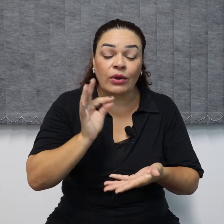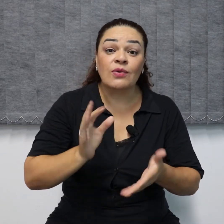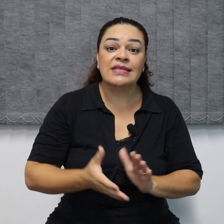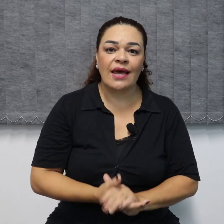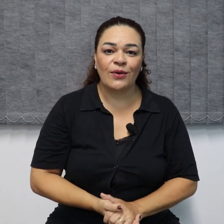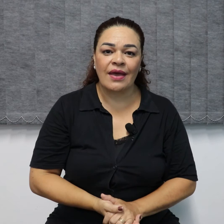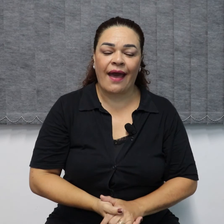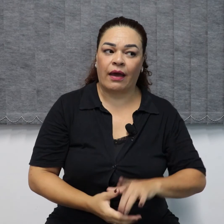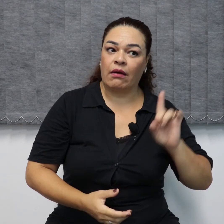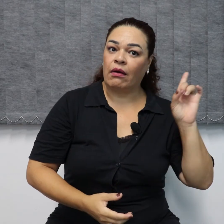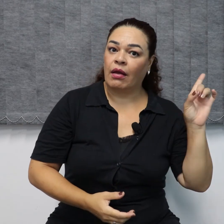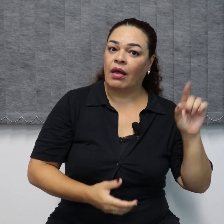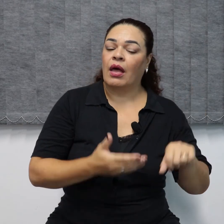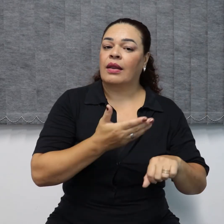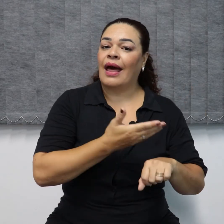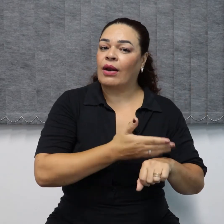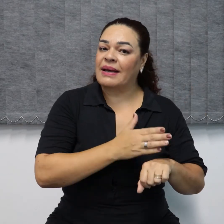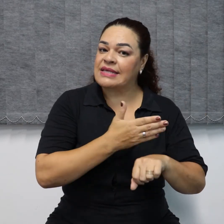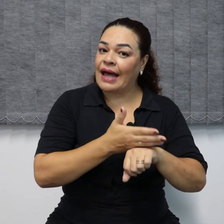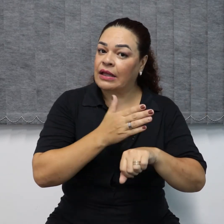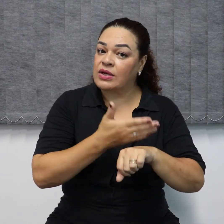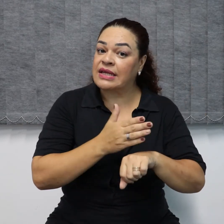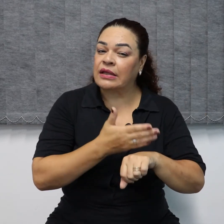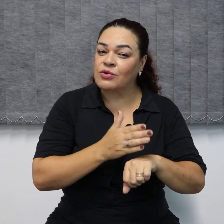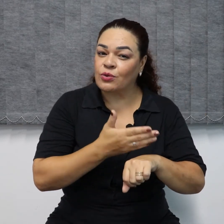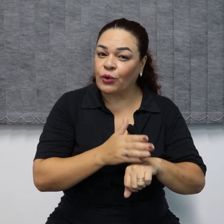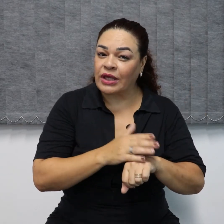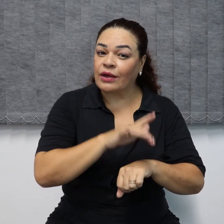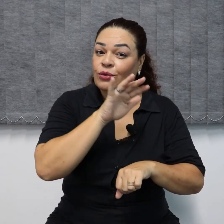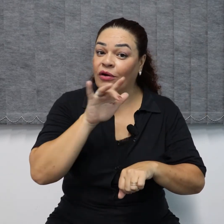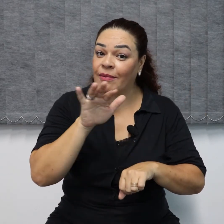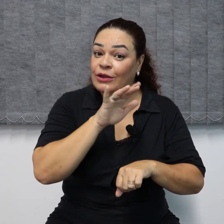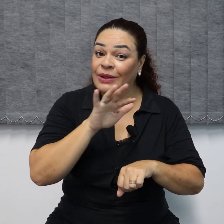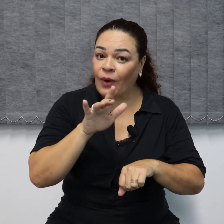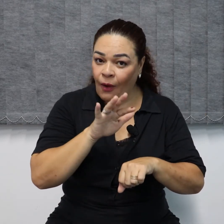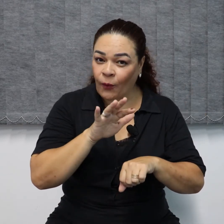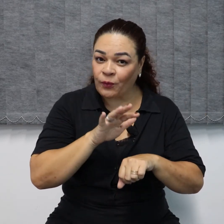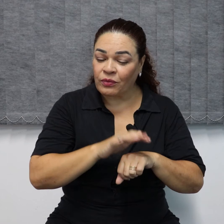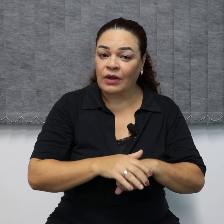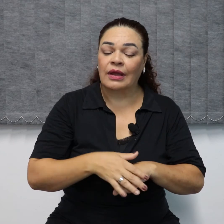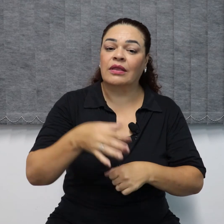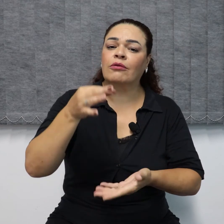Eu não sei o que é. Na aula passada, nós treinamos um pouquinho do alfabeto manual. Então,